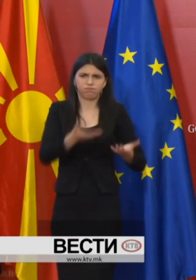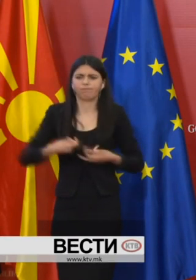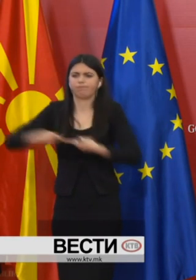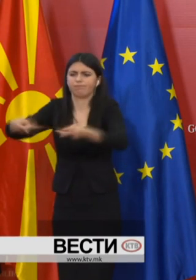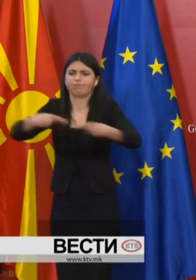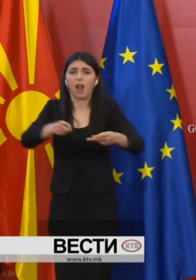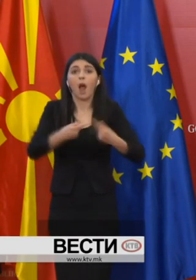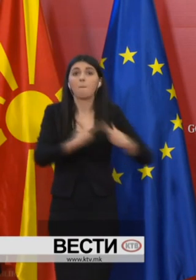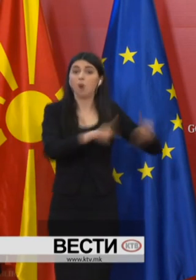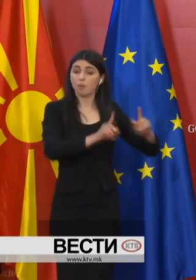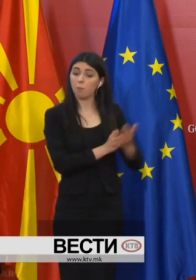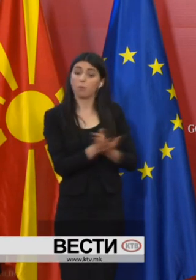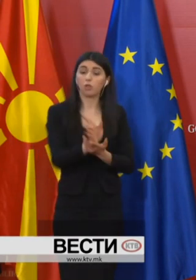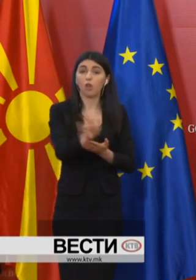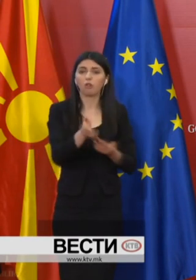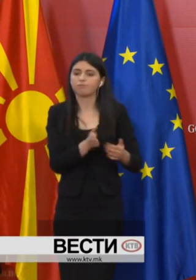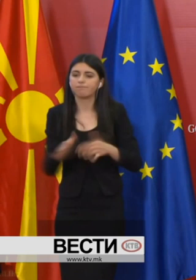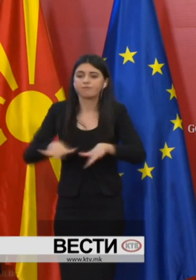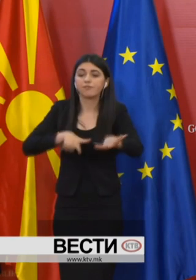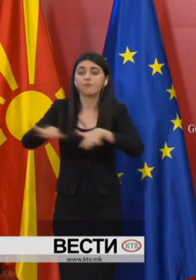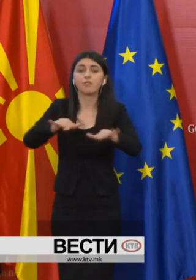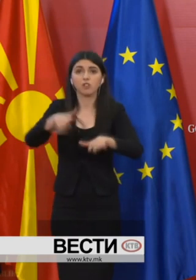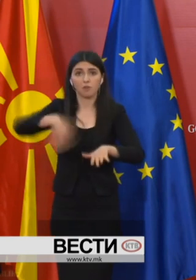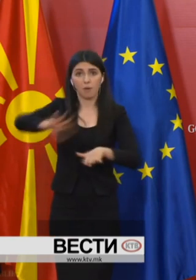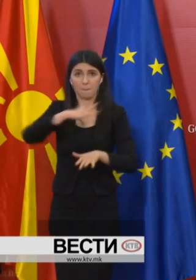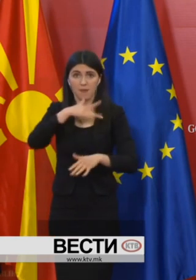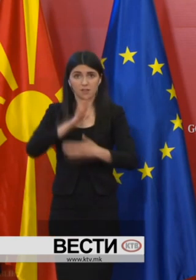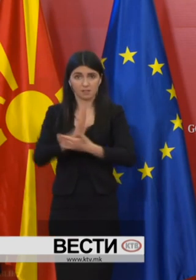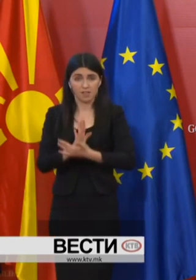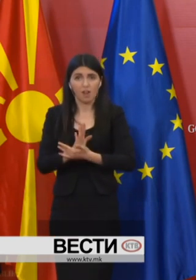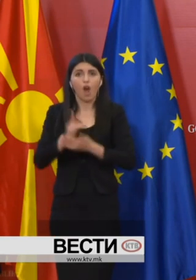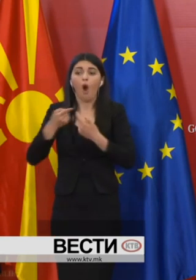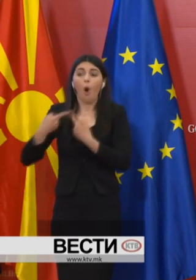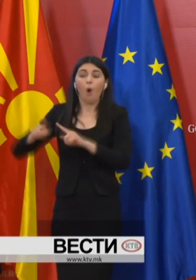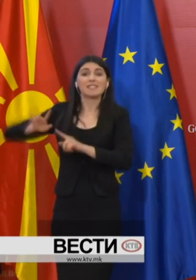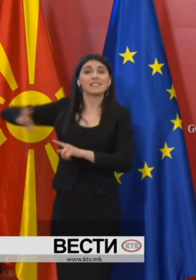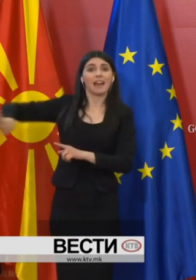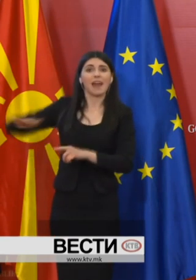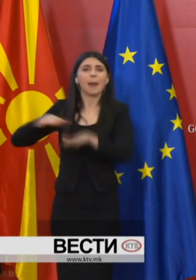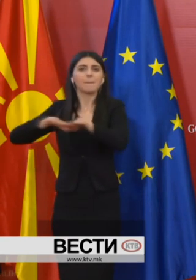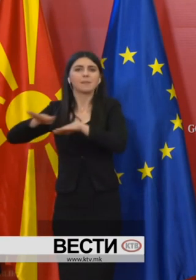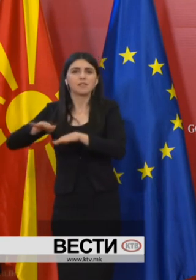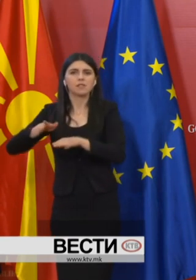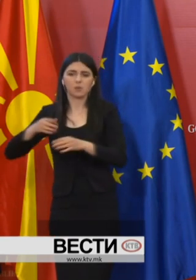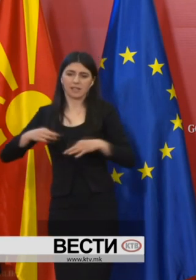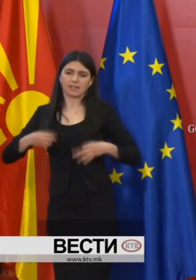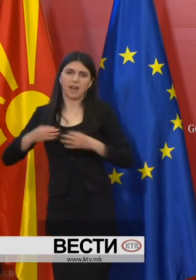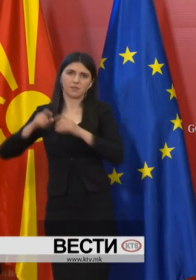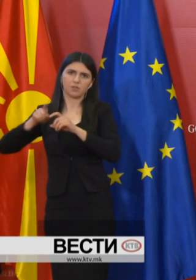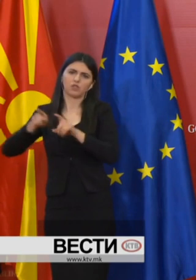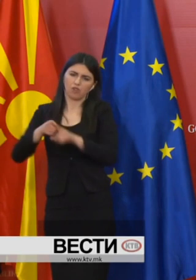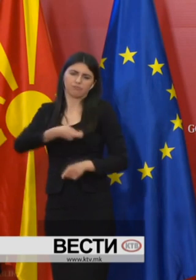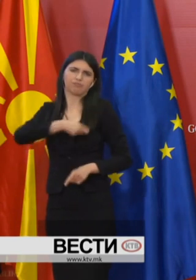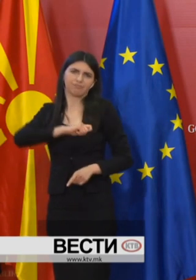протокол за влез и движење на територијата на Р. Северна Македонија донесен од страна на Министерството за здравство и Државниот